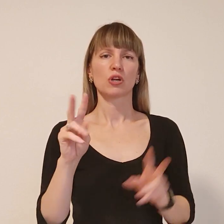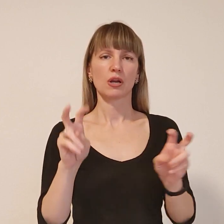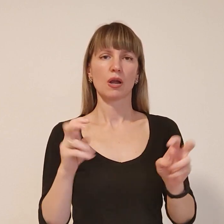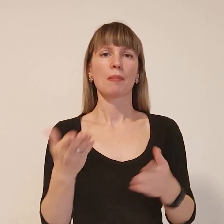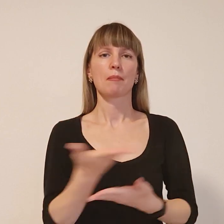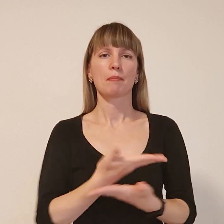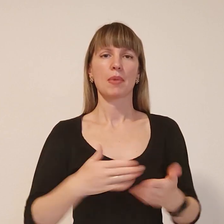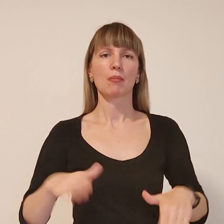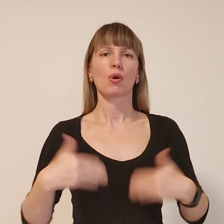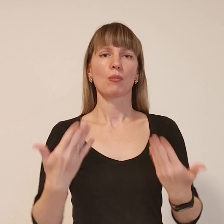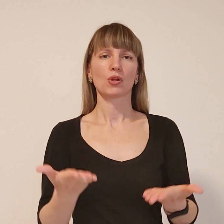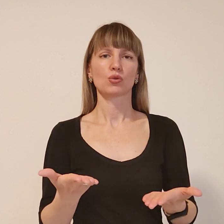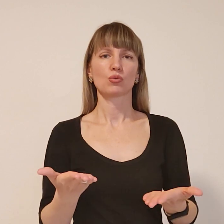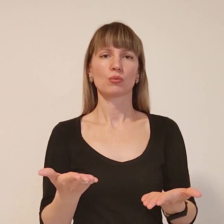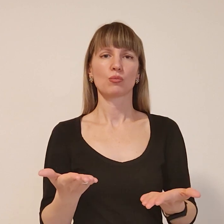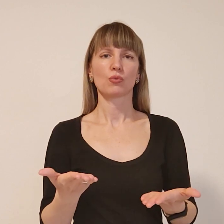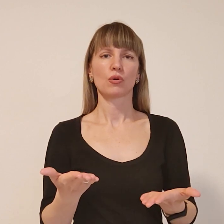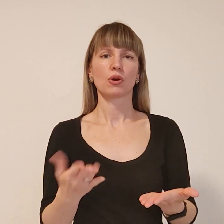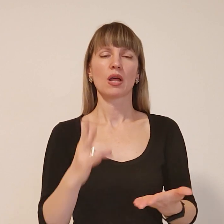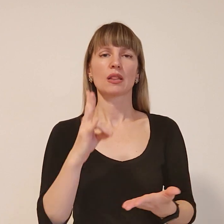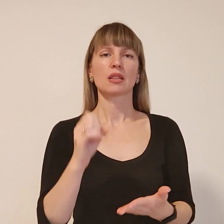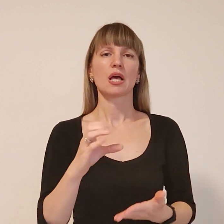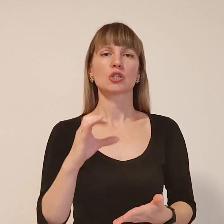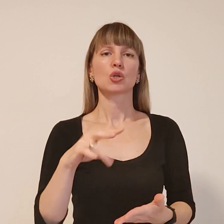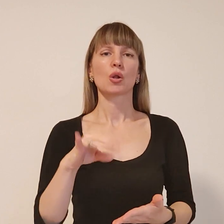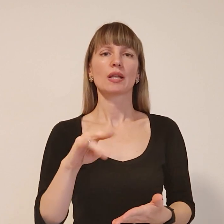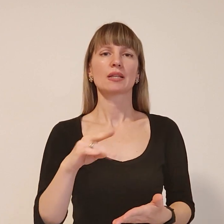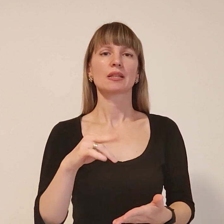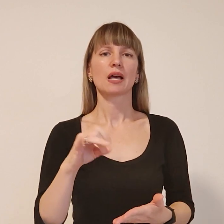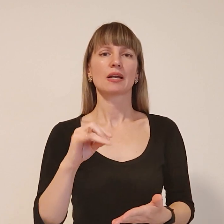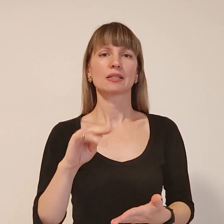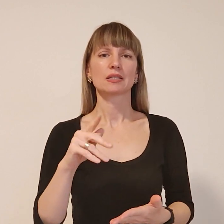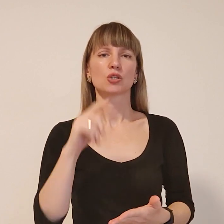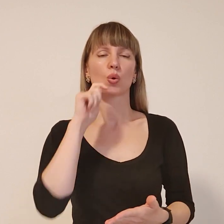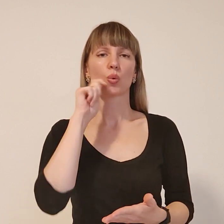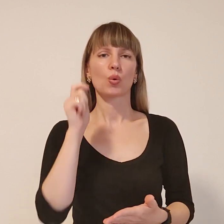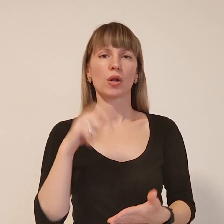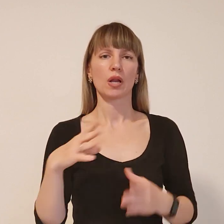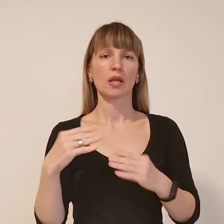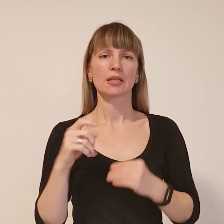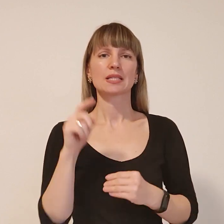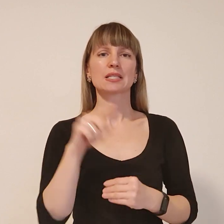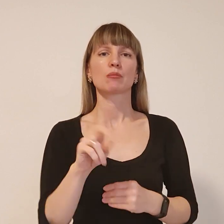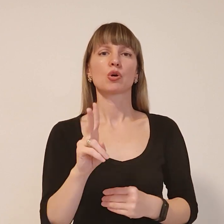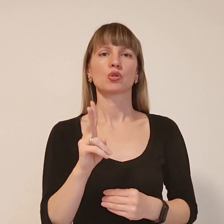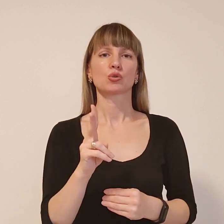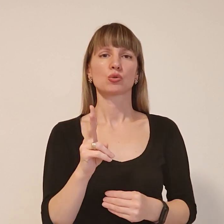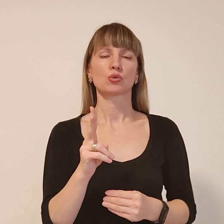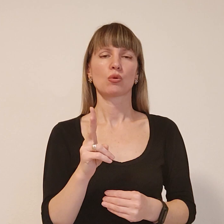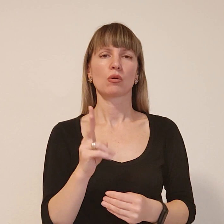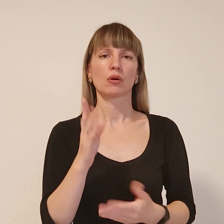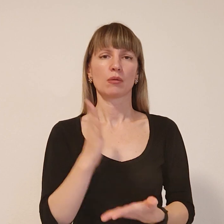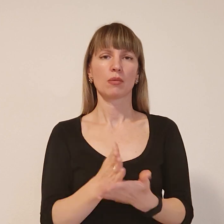пропонуємо на солідарність з Україною, з тими, хто займає проукраїнську позицію,